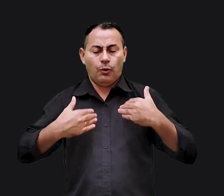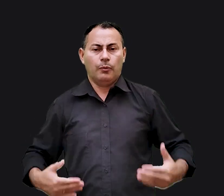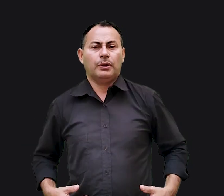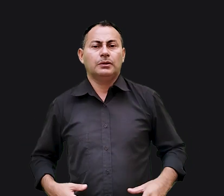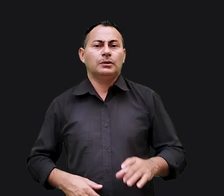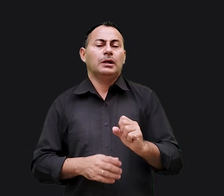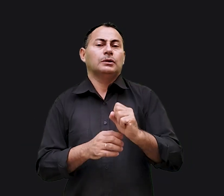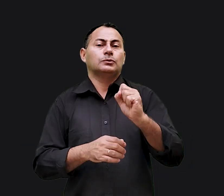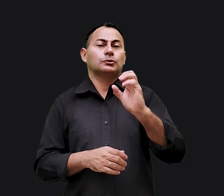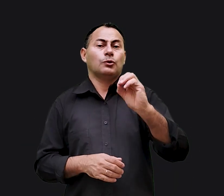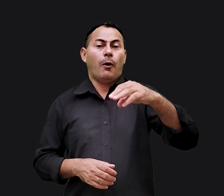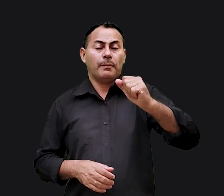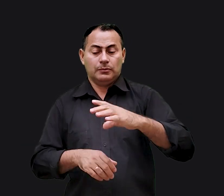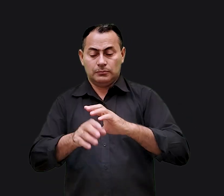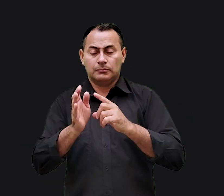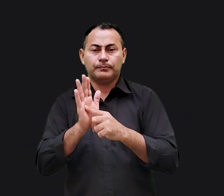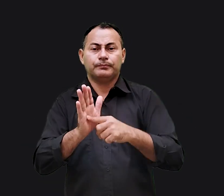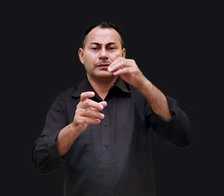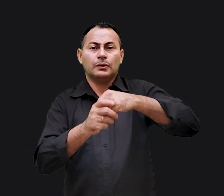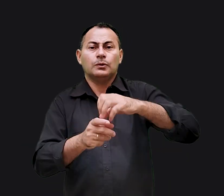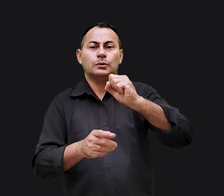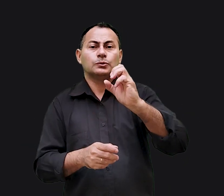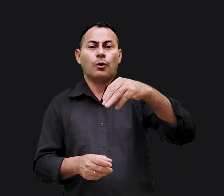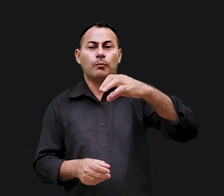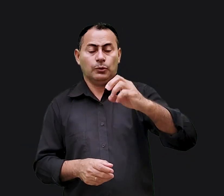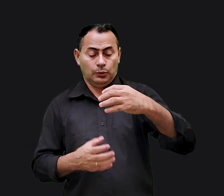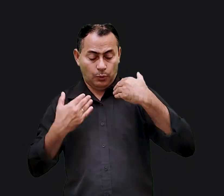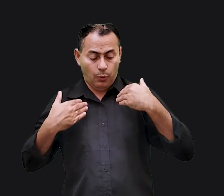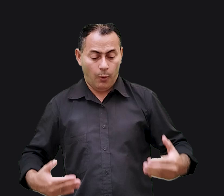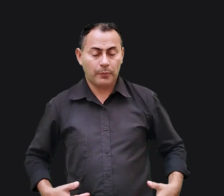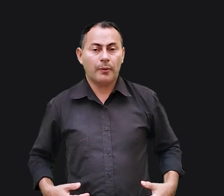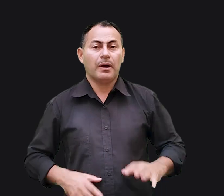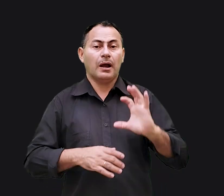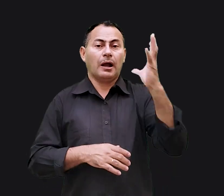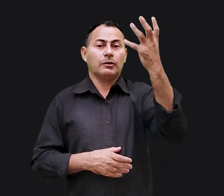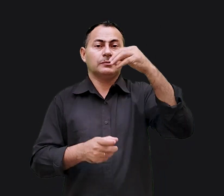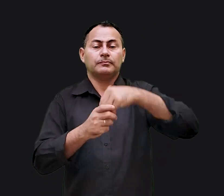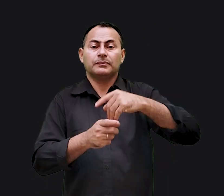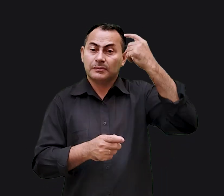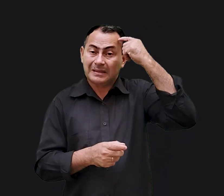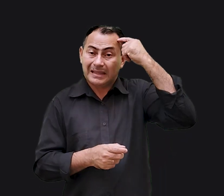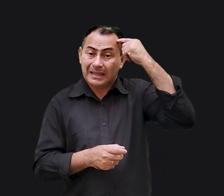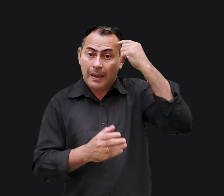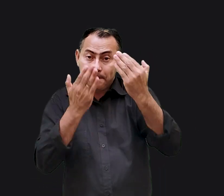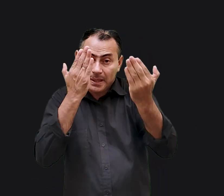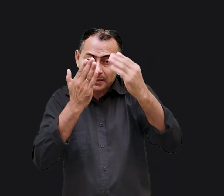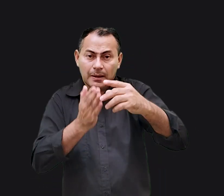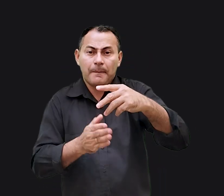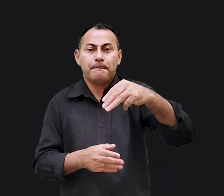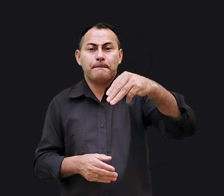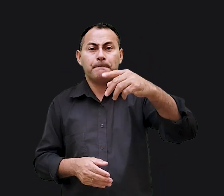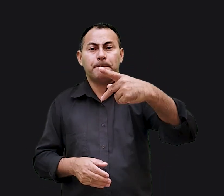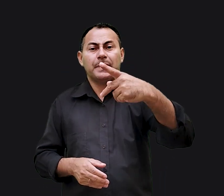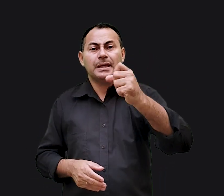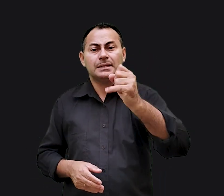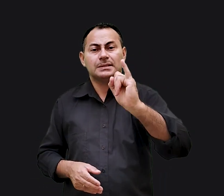no corpo, no soma. Os sintomas estão no soma ou no corpo, mas a causa está na psique, na mente.